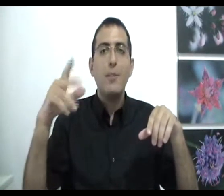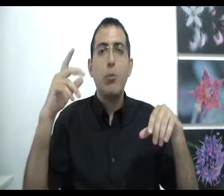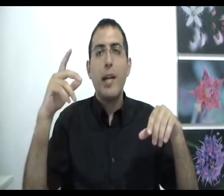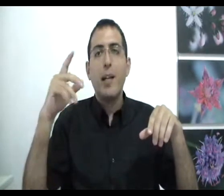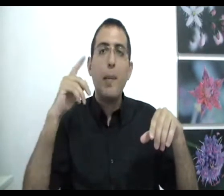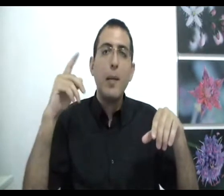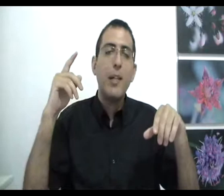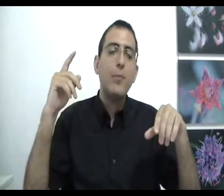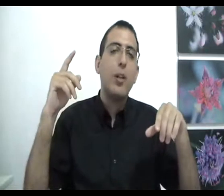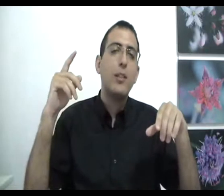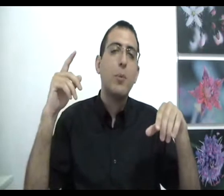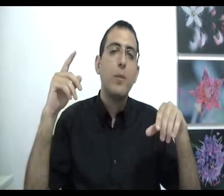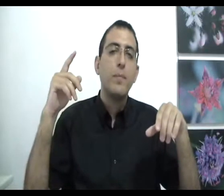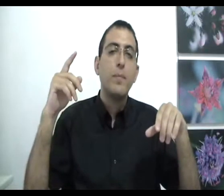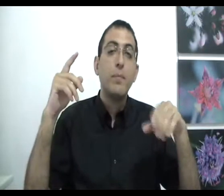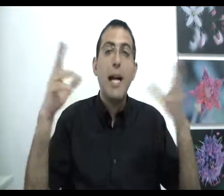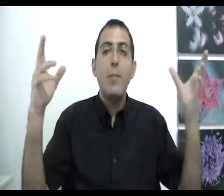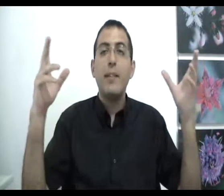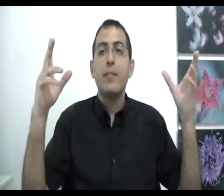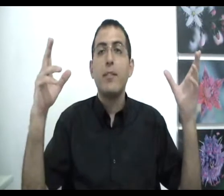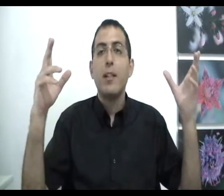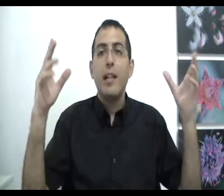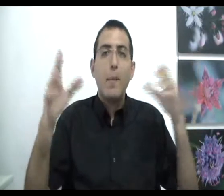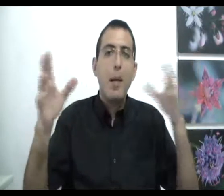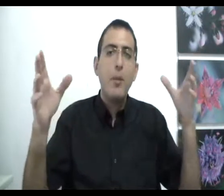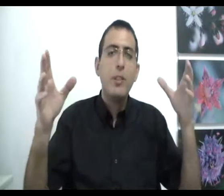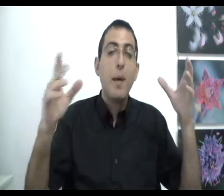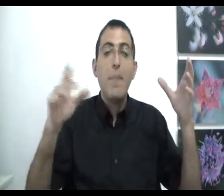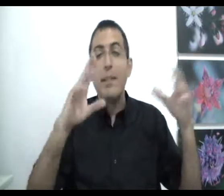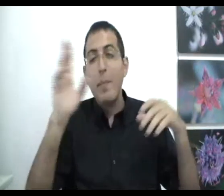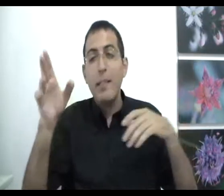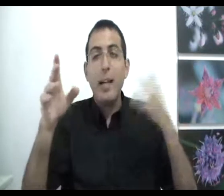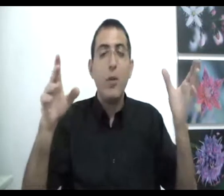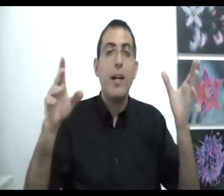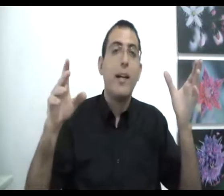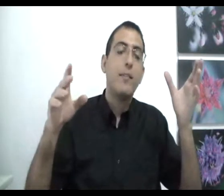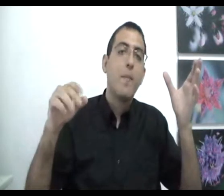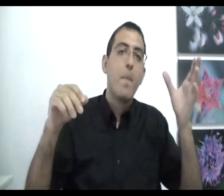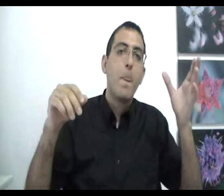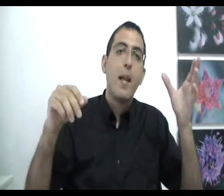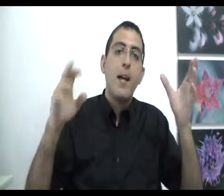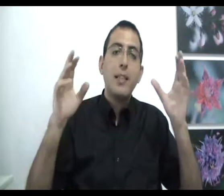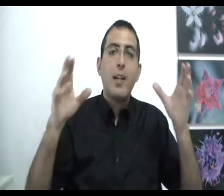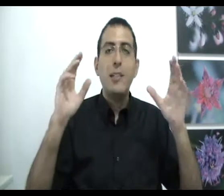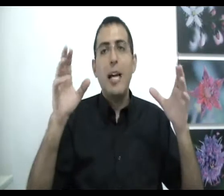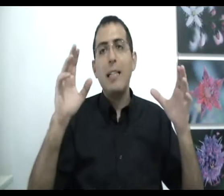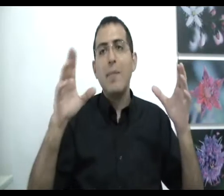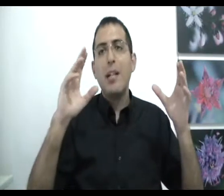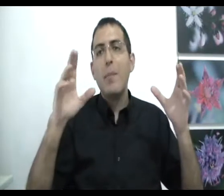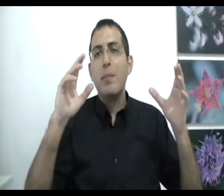זאת אומרת? הרבה פעמים בן אדם שואל את עצמו מה האמת לגבי הרבה נושאים מה האמת, האמת היא כך או אחרת עכשיו כאשר האדם מתלבט